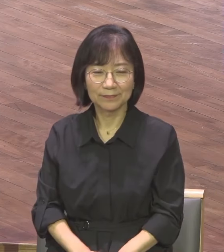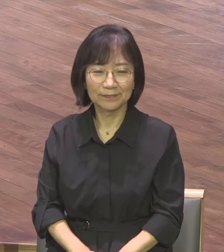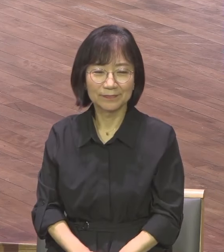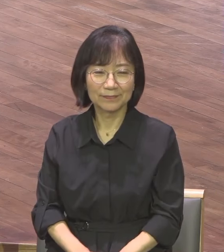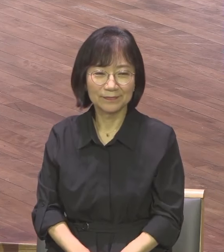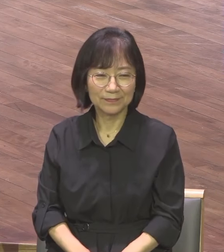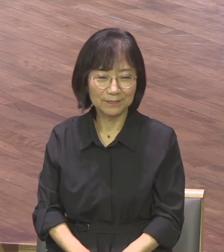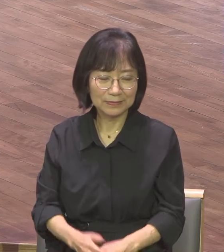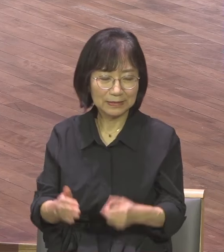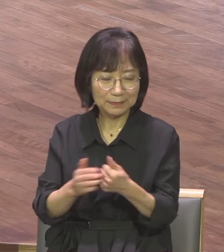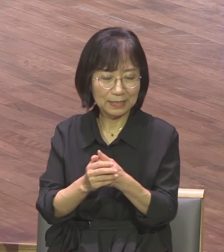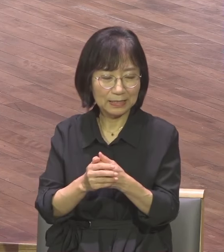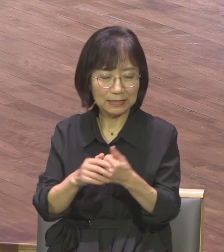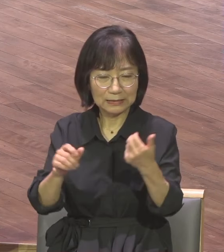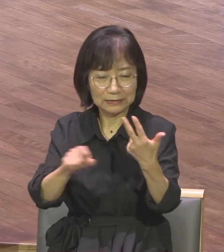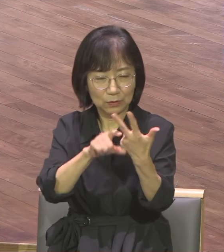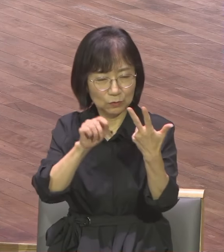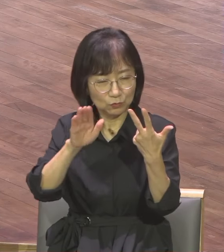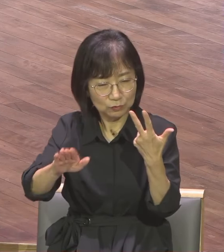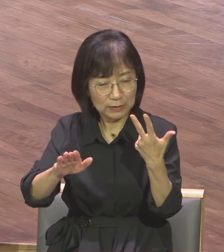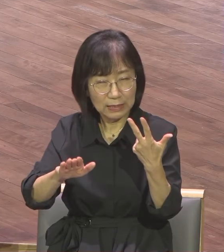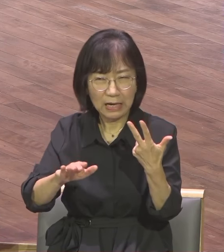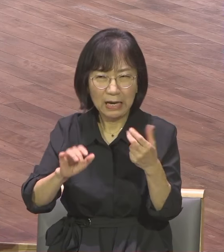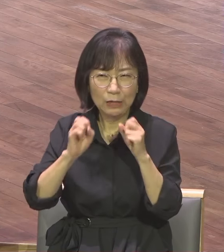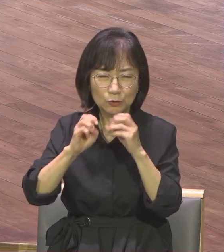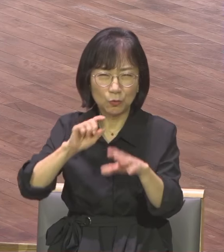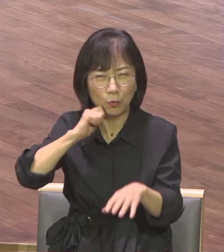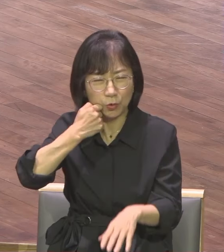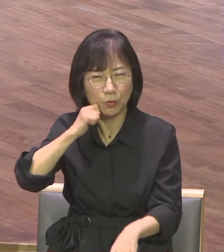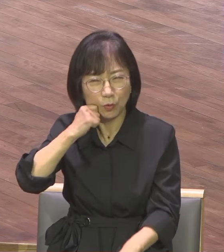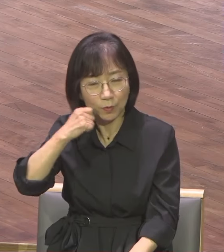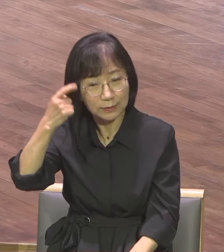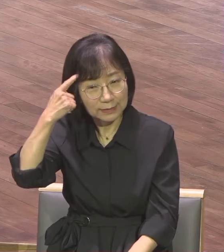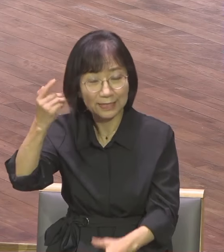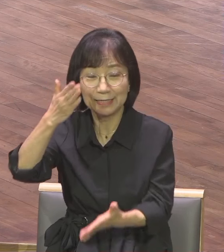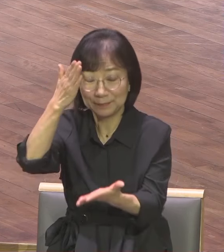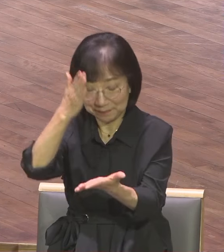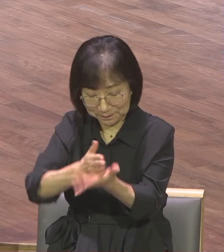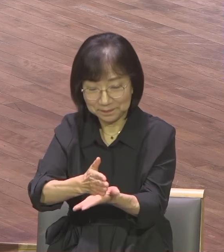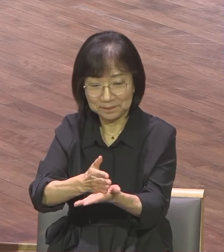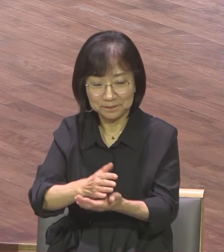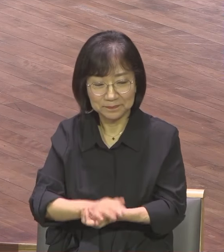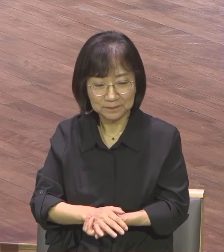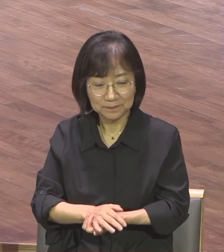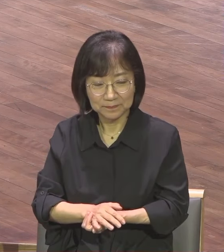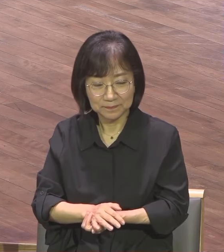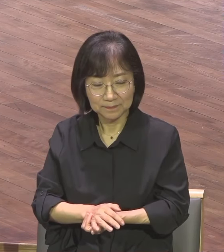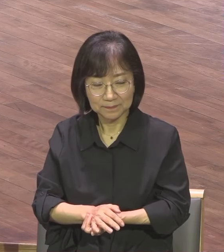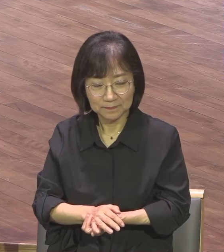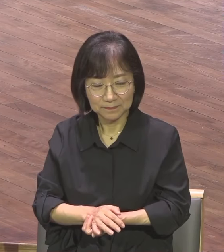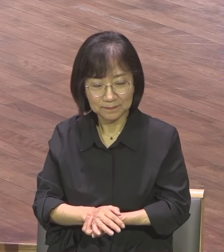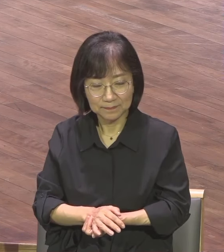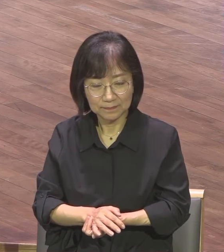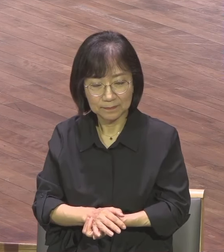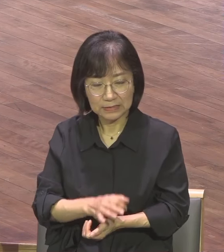어려울 것이다 인간적인 생각을 접어두고 어려울 때일수록 힘들수록 하나님은 전도의